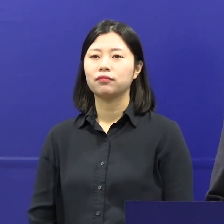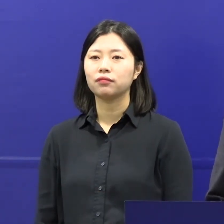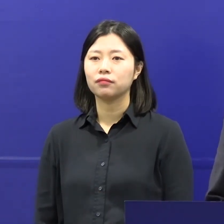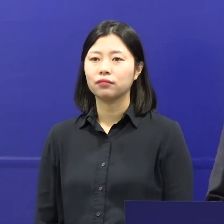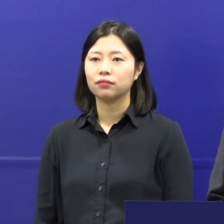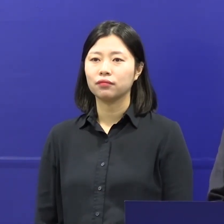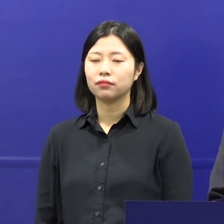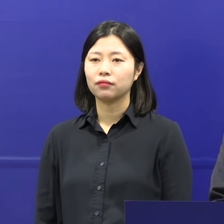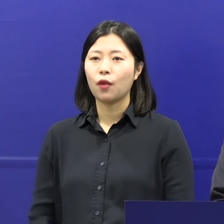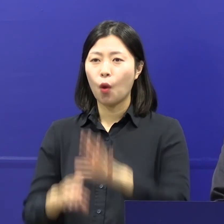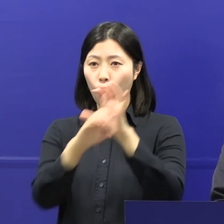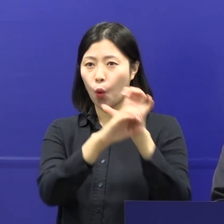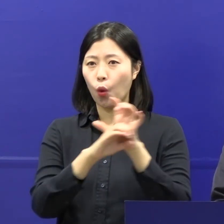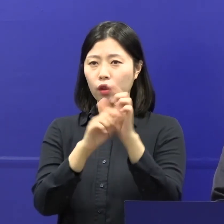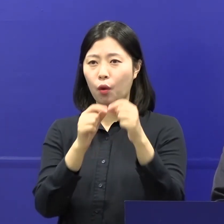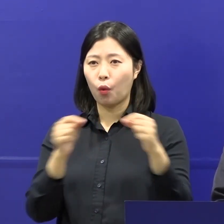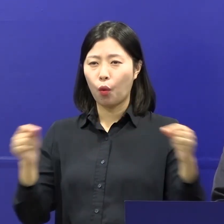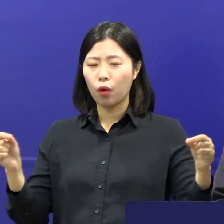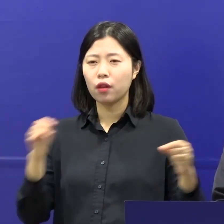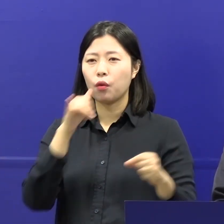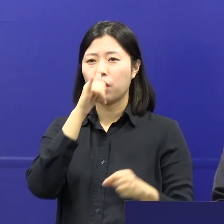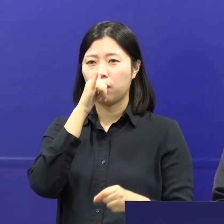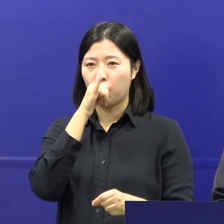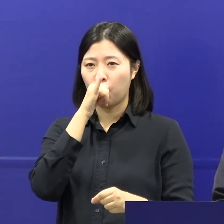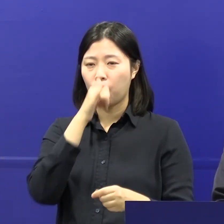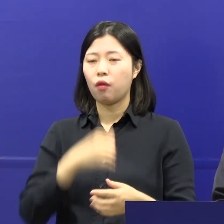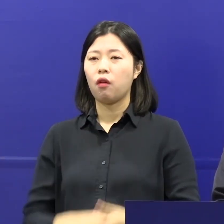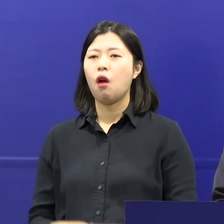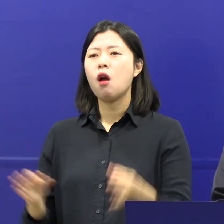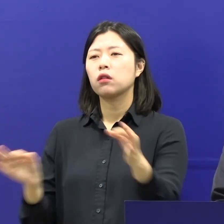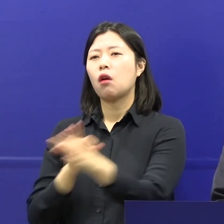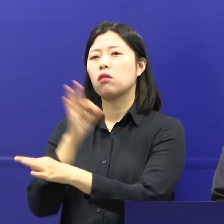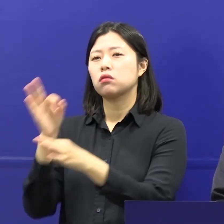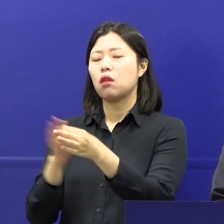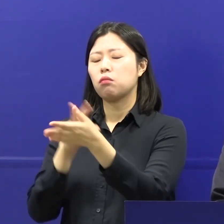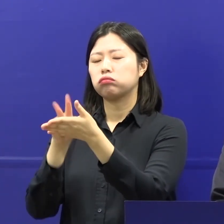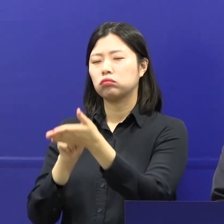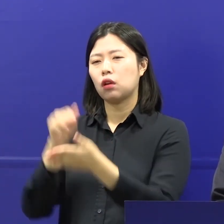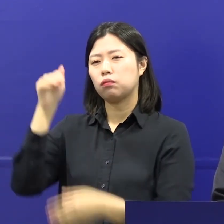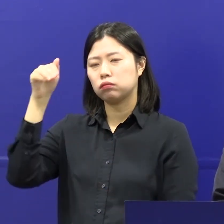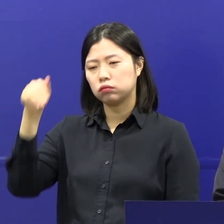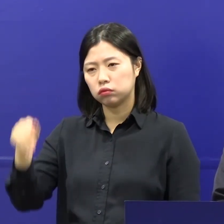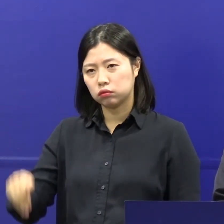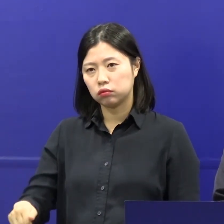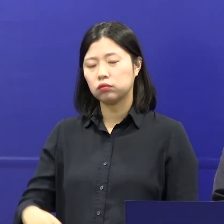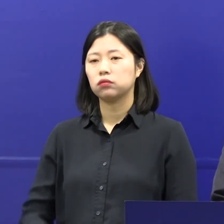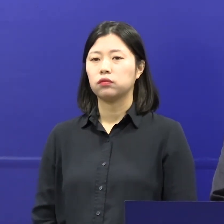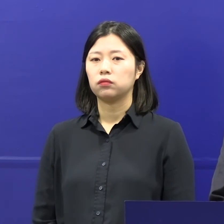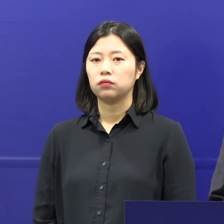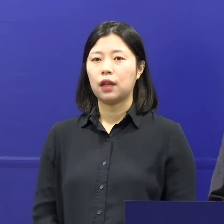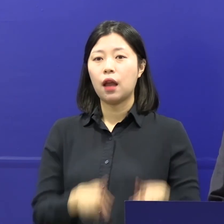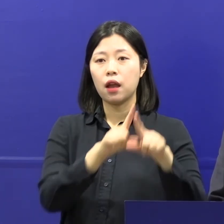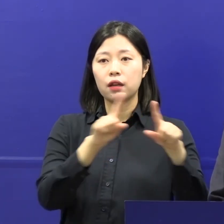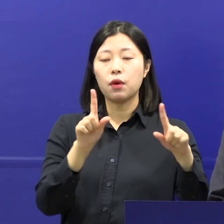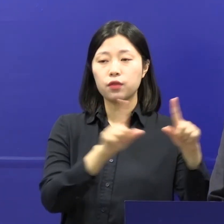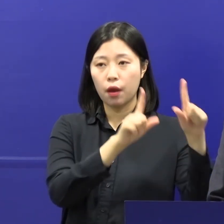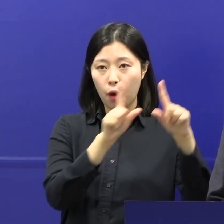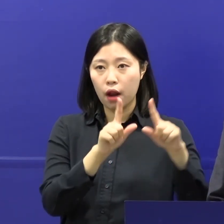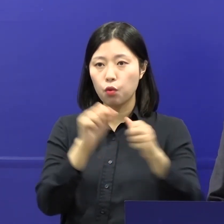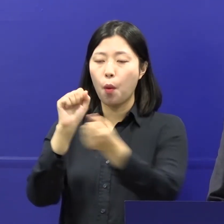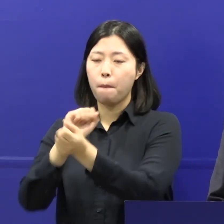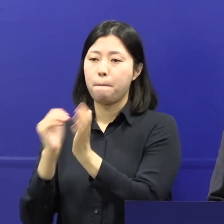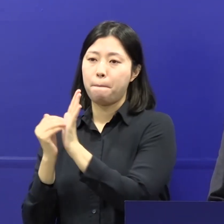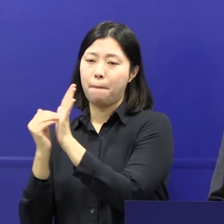코로나19가 장기화되고 또 경제계 전반에 가격량을 미치고 있다는 점에서 일상생활과 방역을